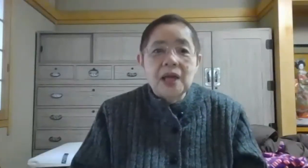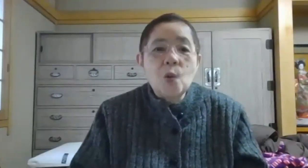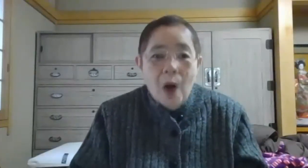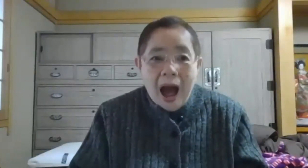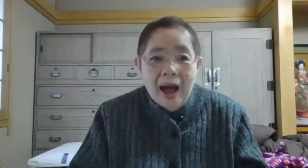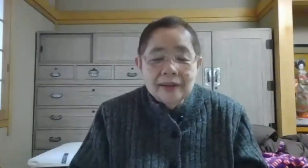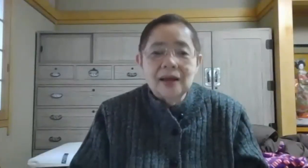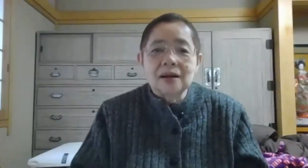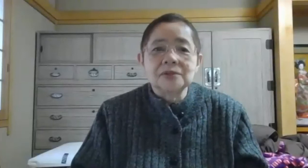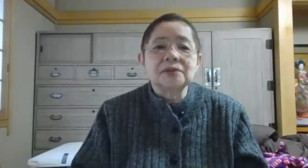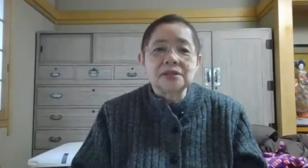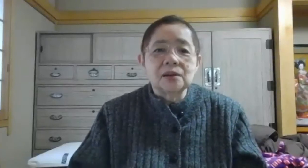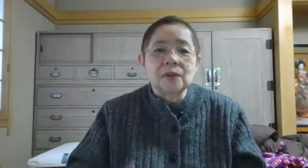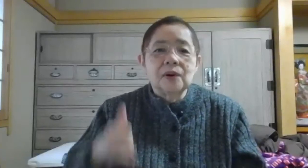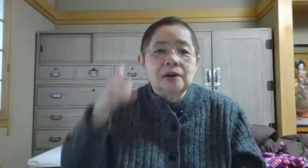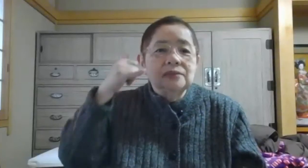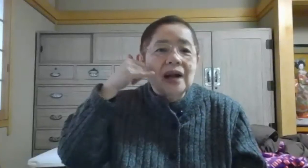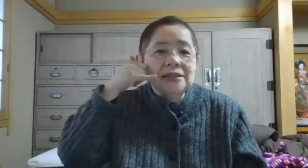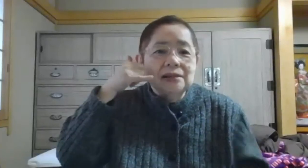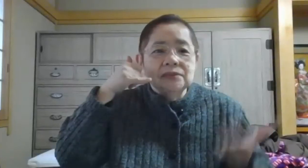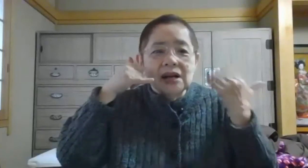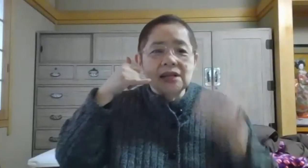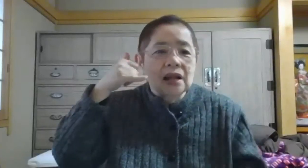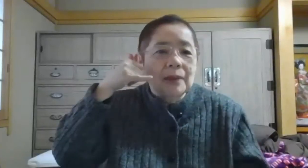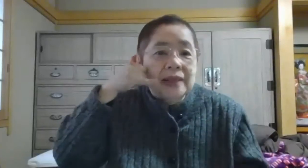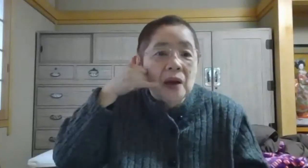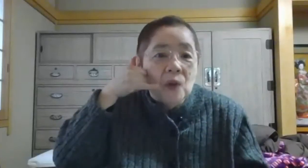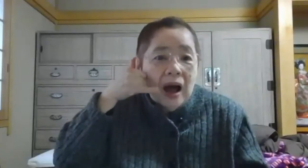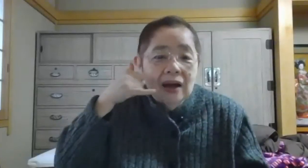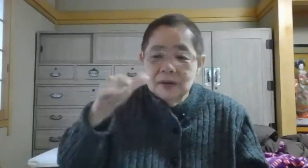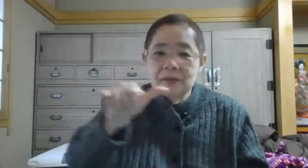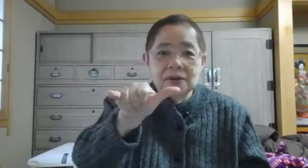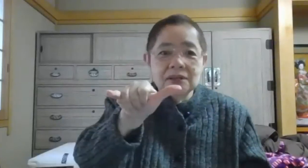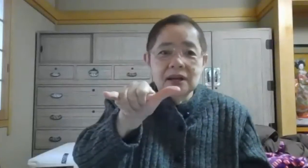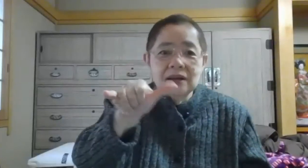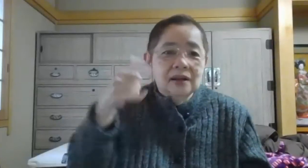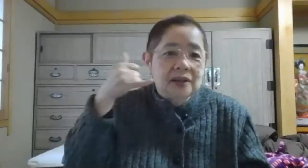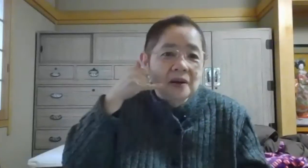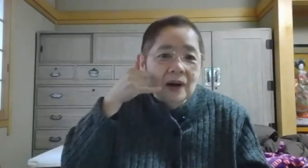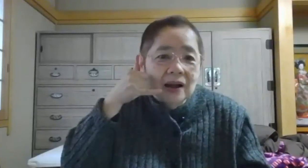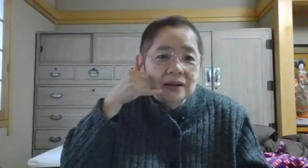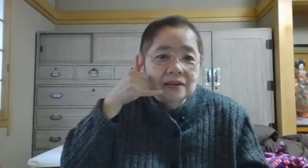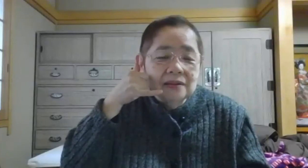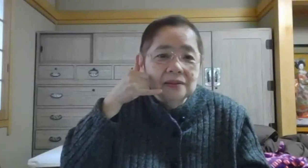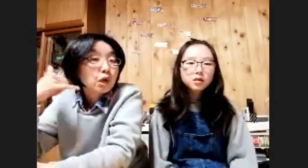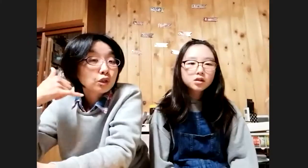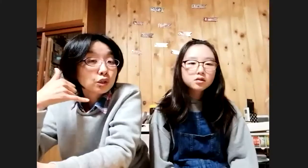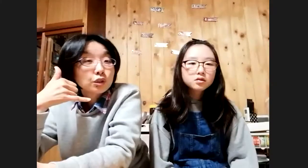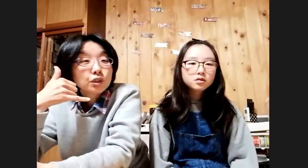電話なんかもそうですけれども昔だったら電話、これですね、電話今